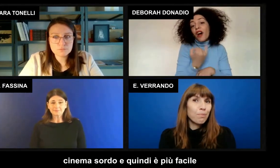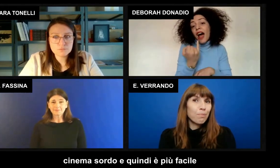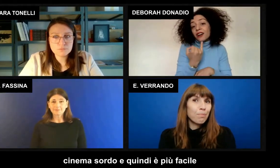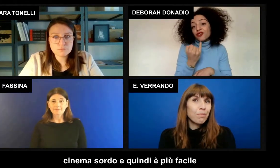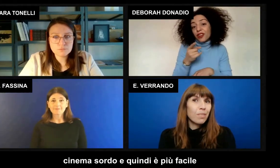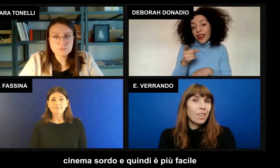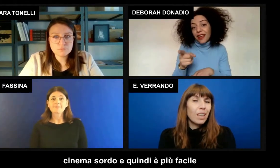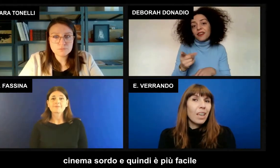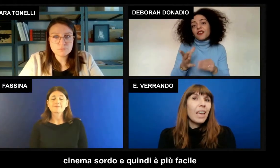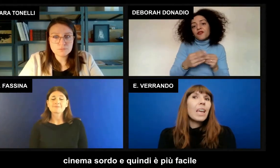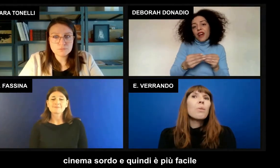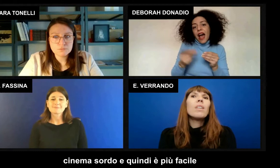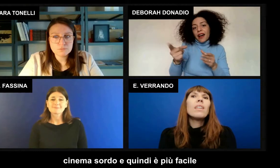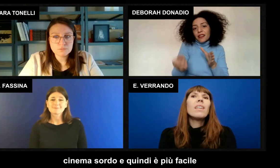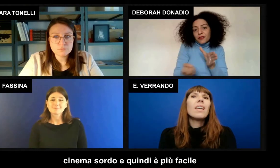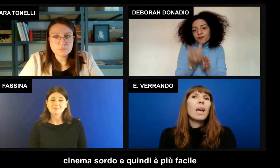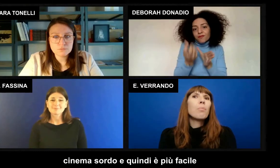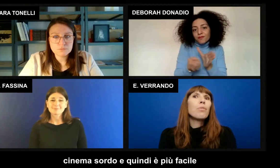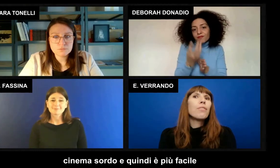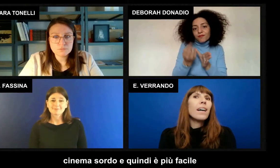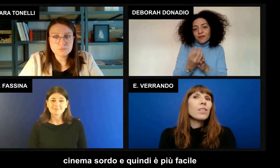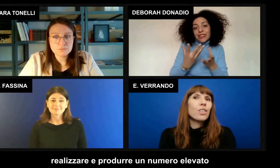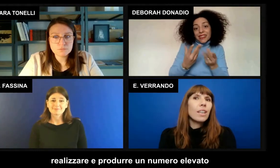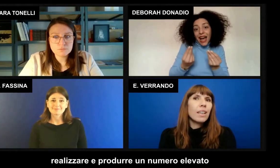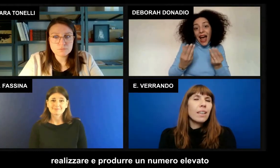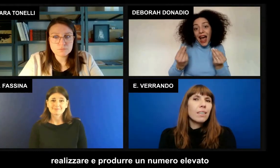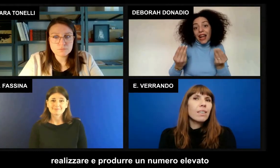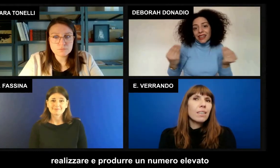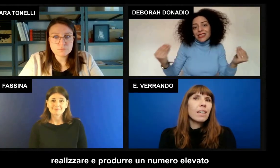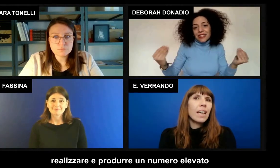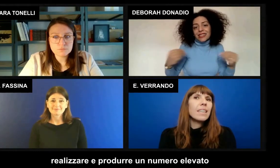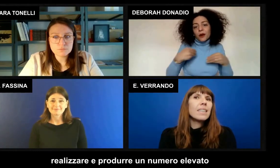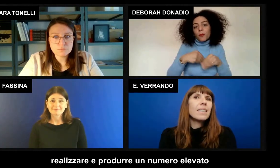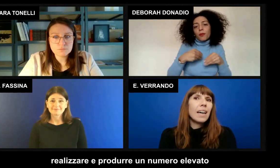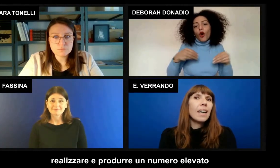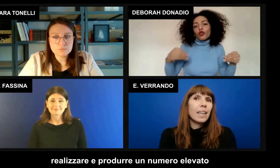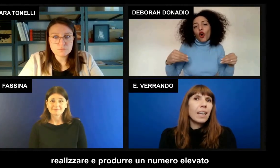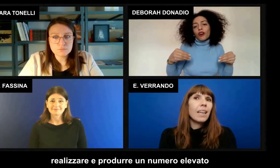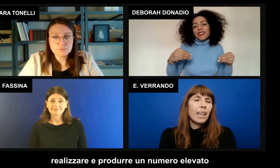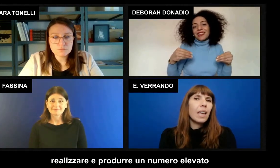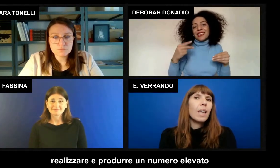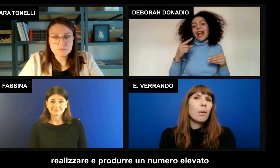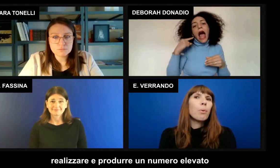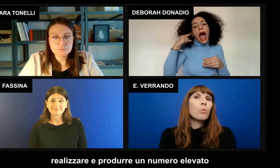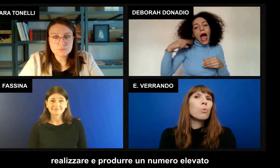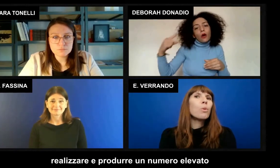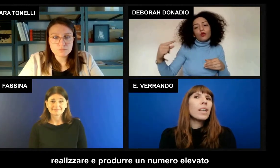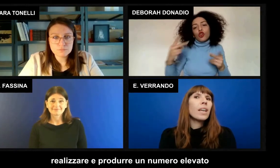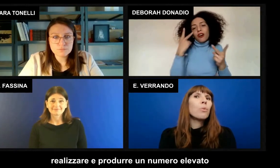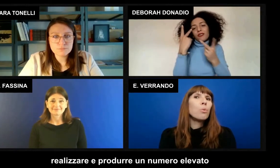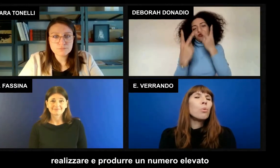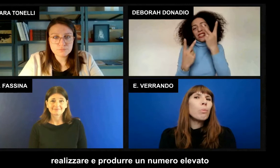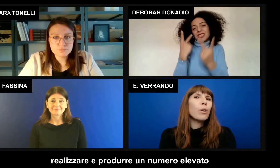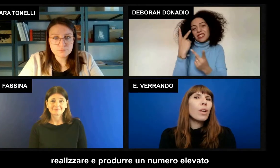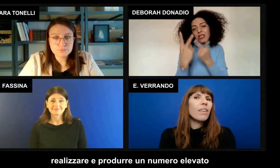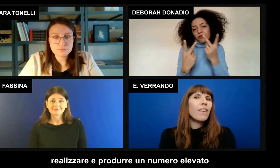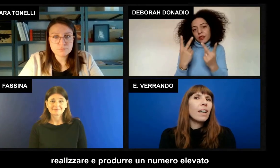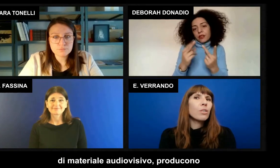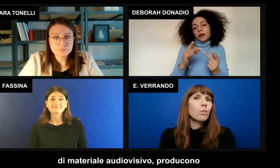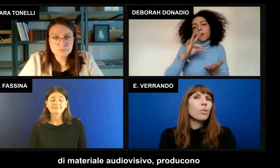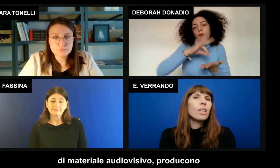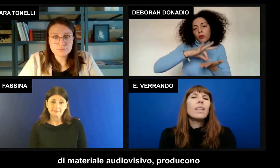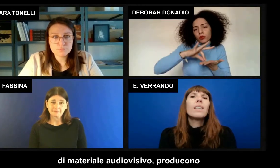E quindi è più facile realizzare e produrre un numero